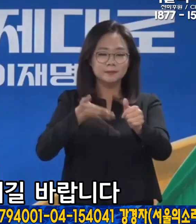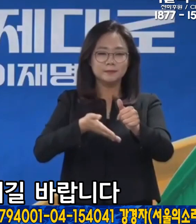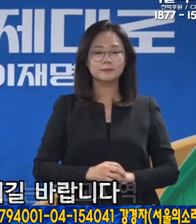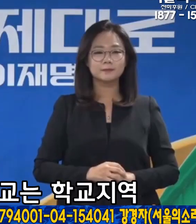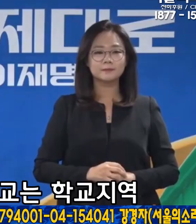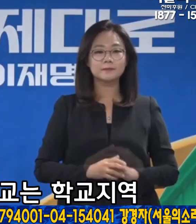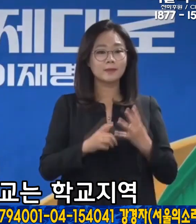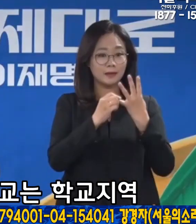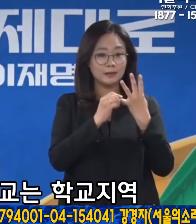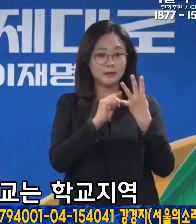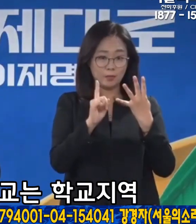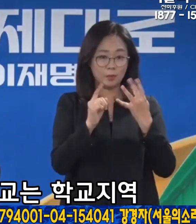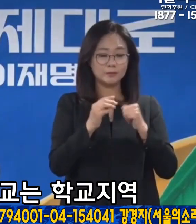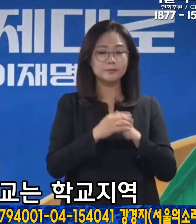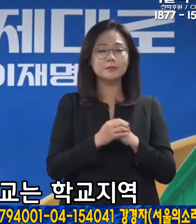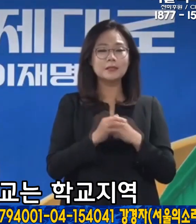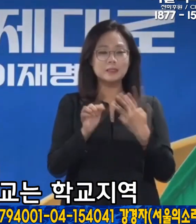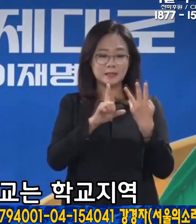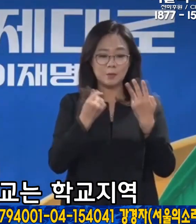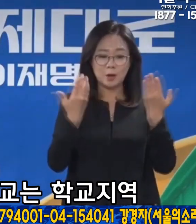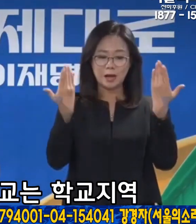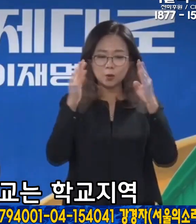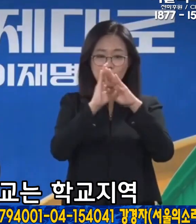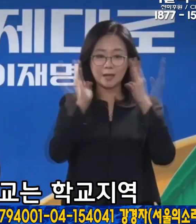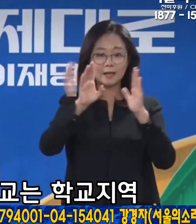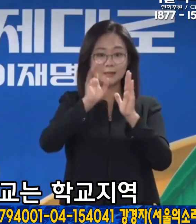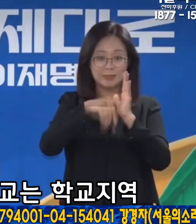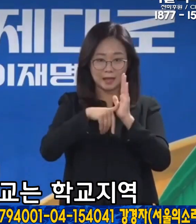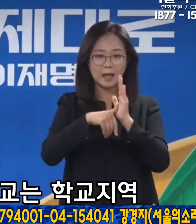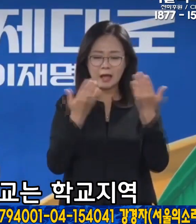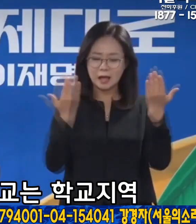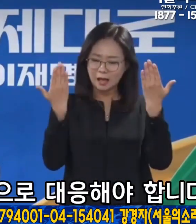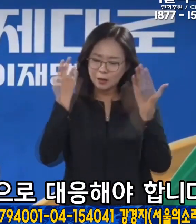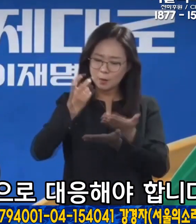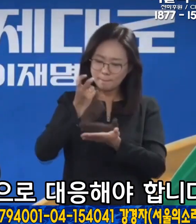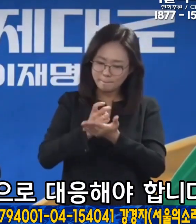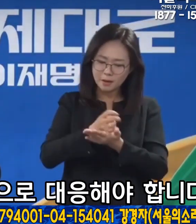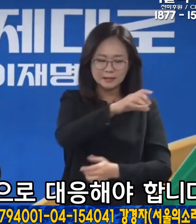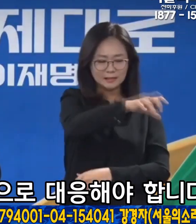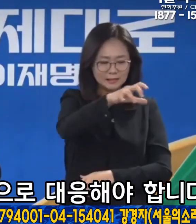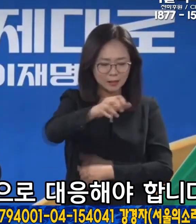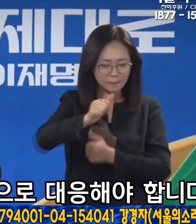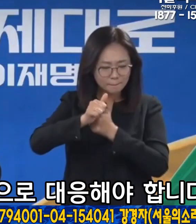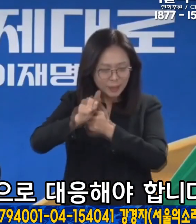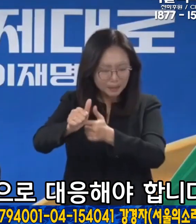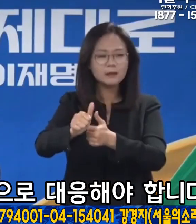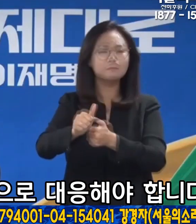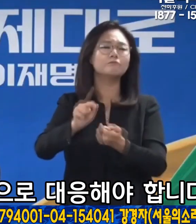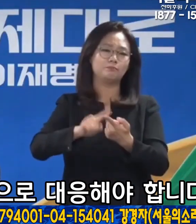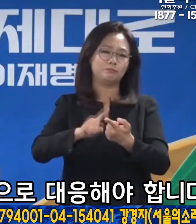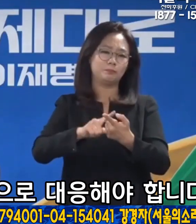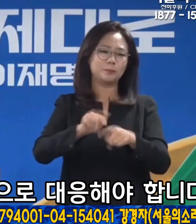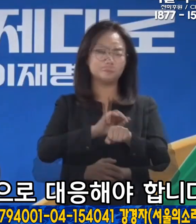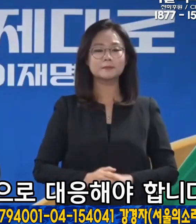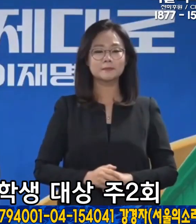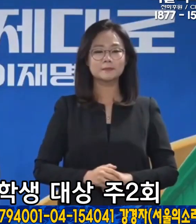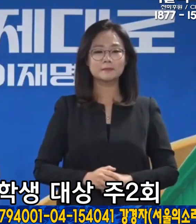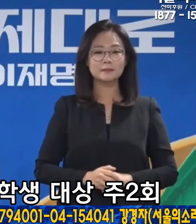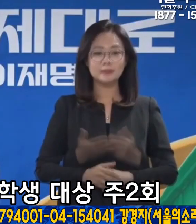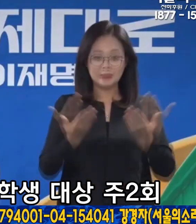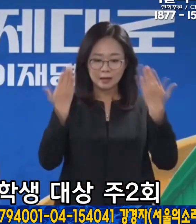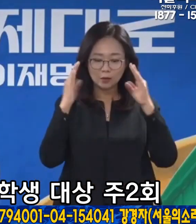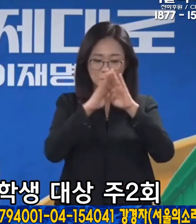바랍니다. 넷째, 3월 등교는 학교 지역 상황에 맞게 탄력적으로 대응해야 합니다.